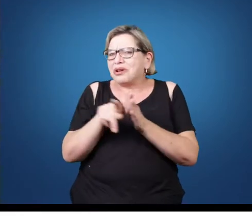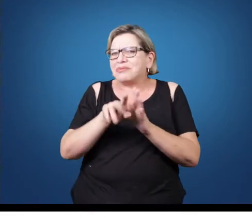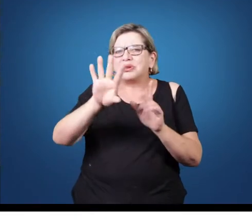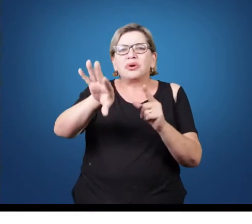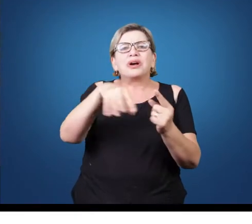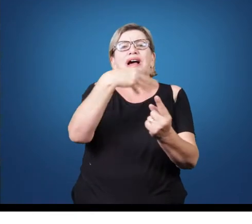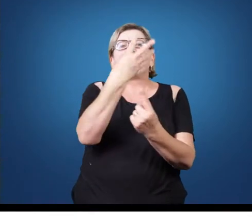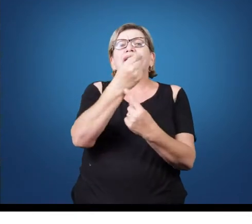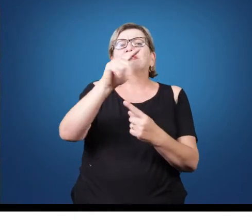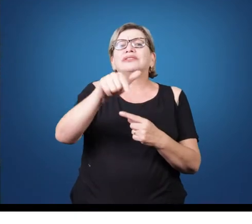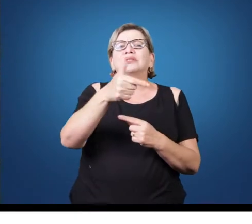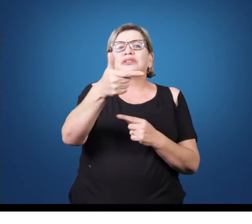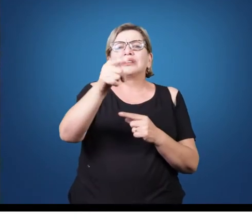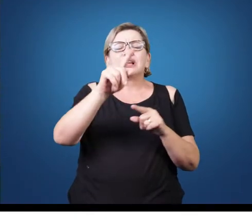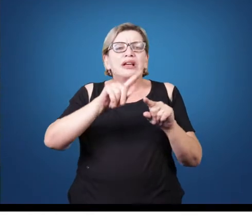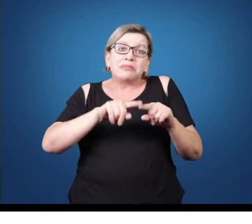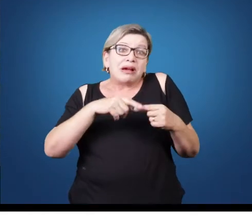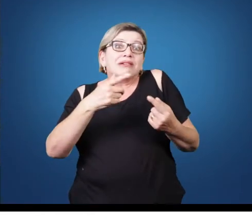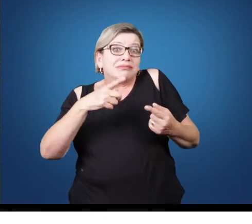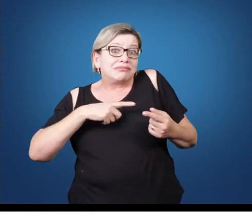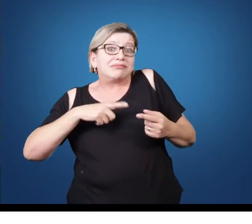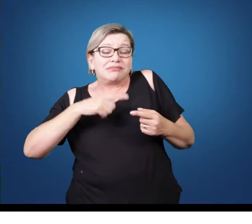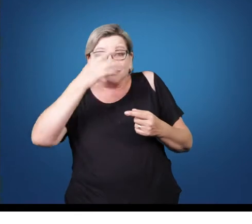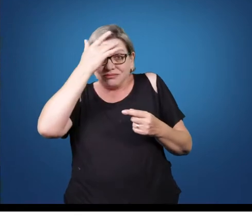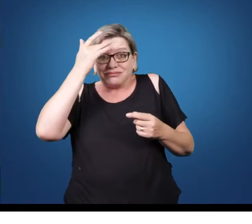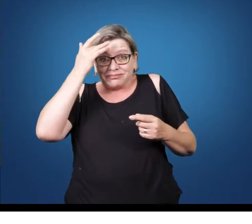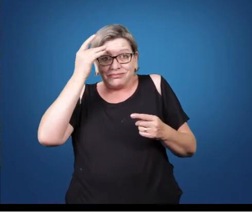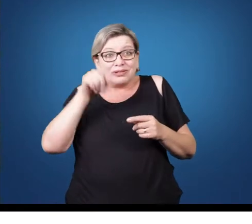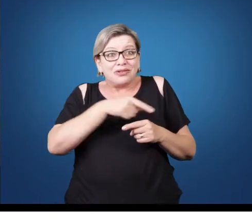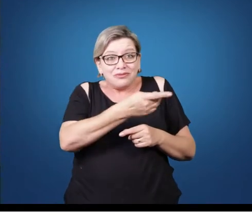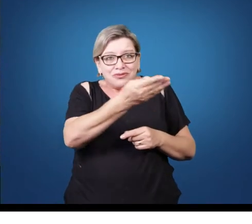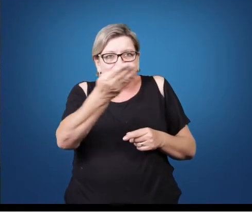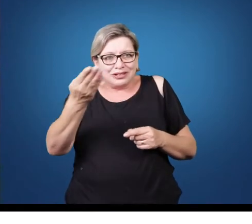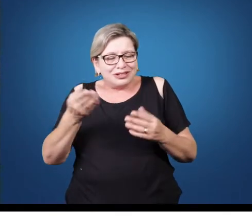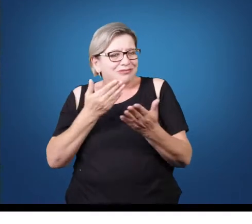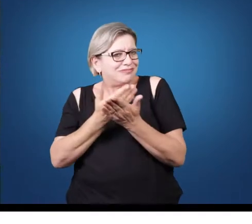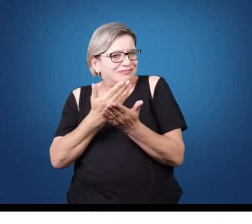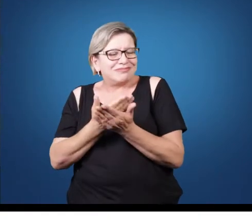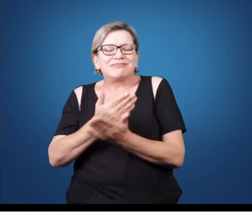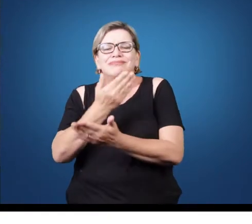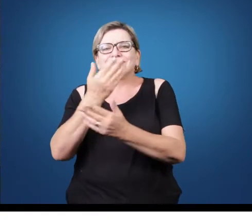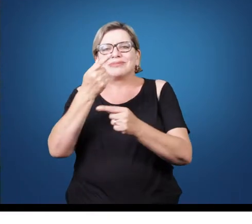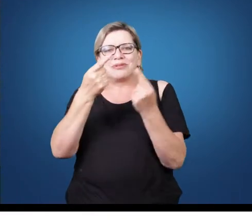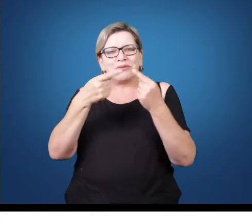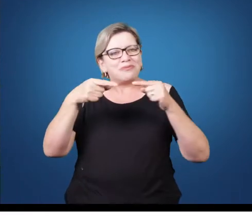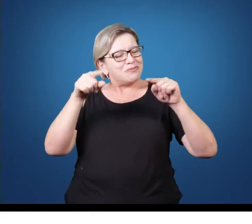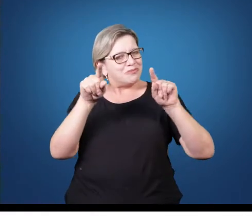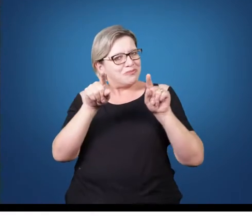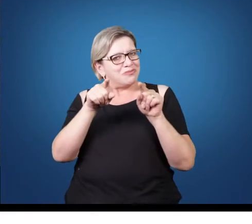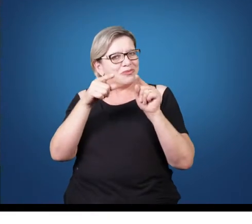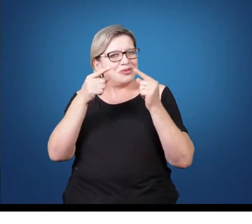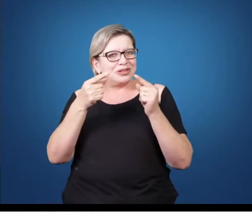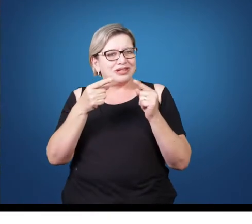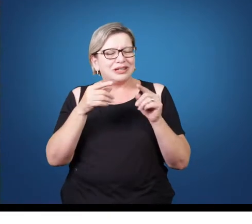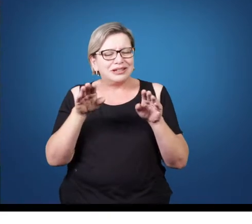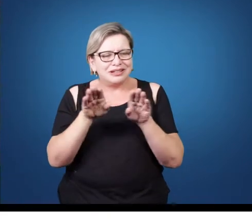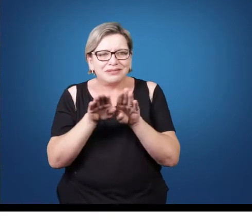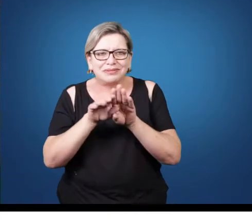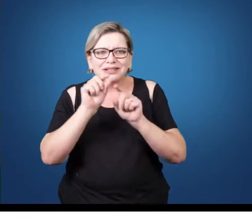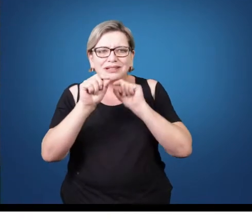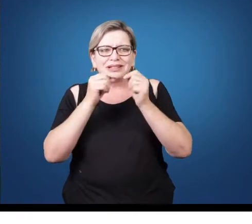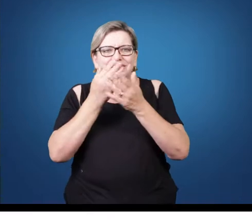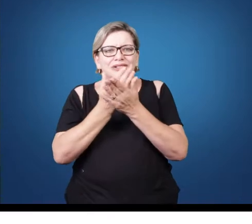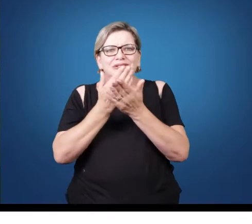práticas artísticas, e alguns de vocês sejam músicos ou estudantes de música, e mesmo os que são músicos,